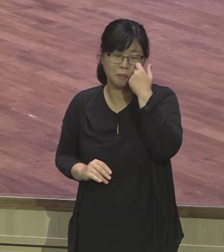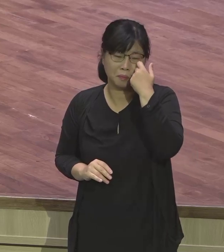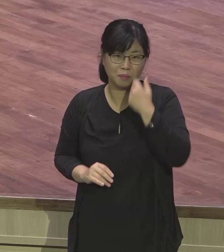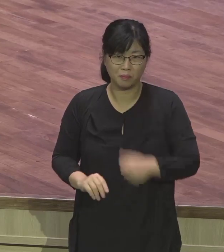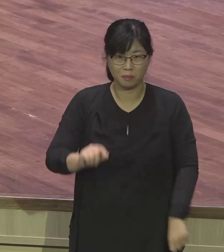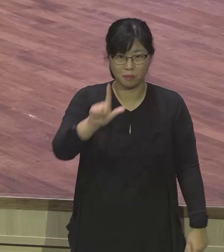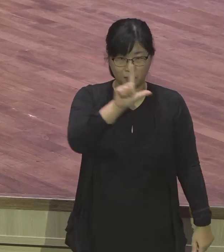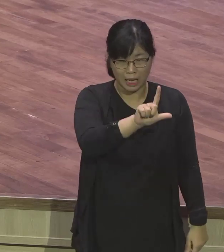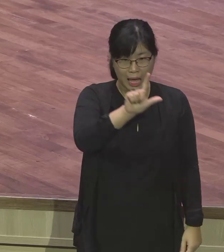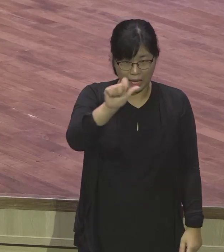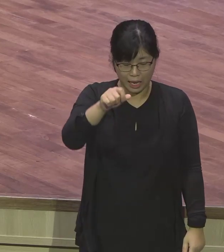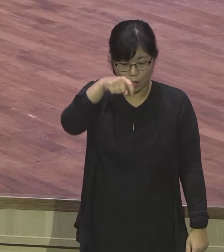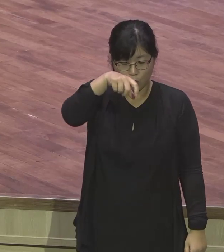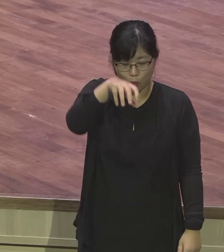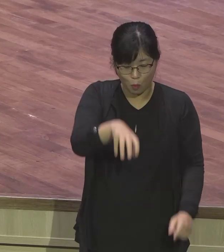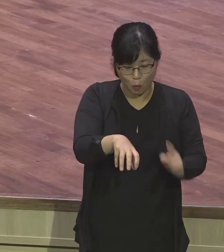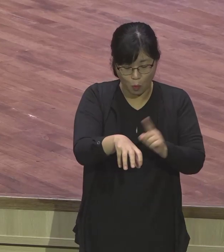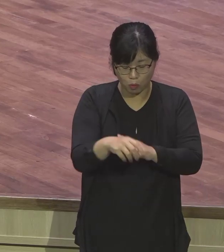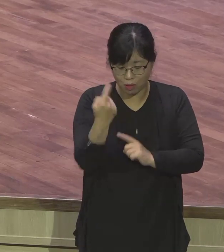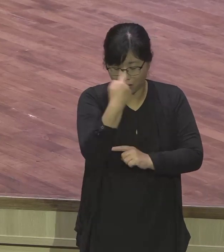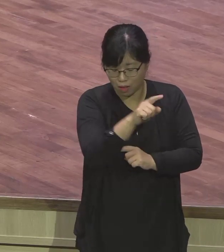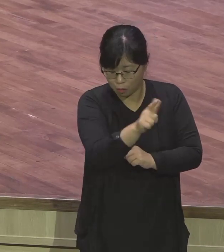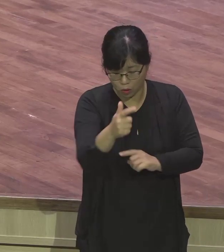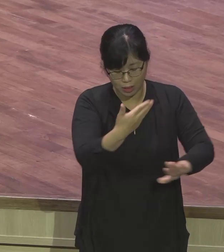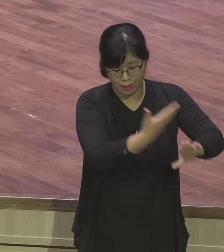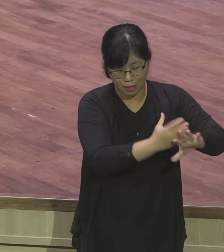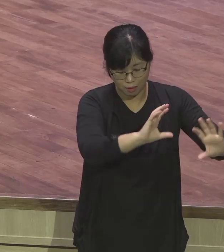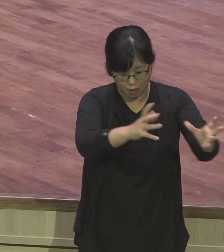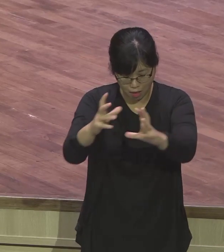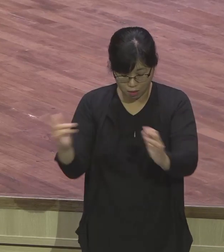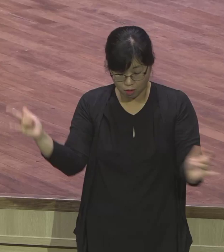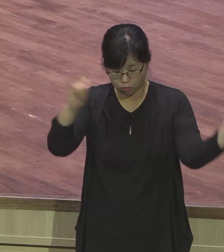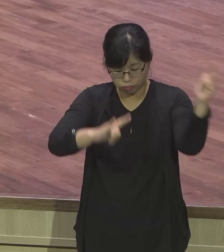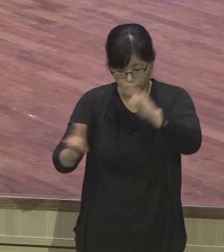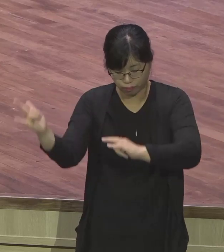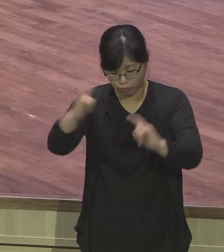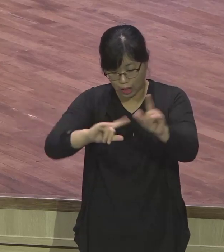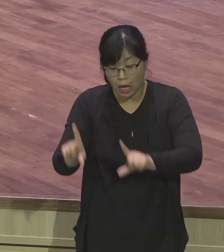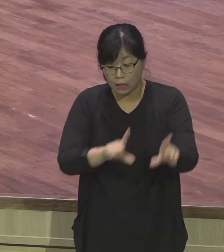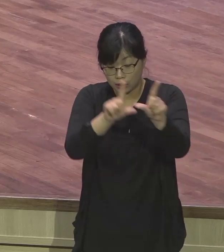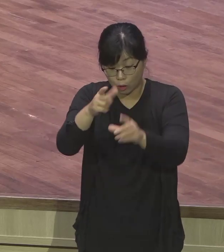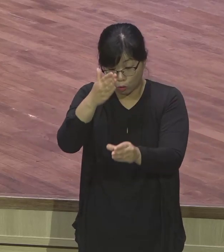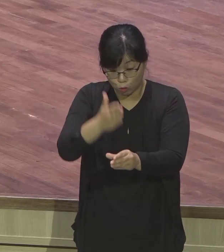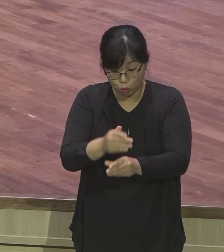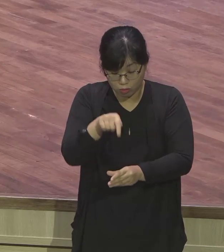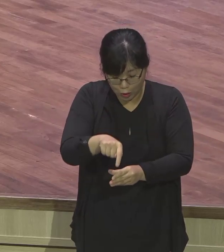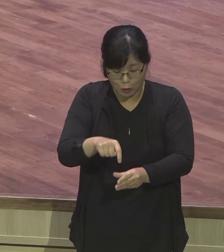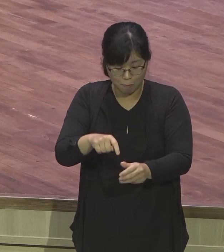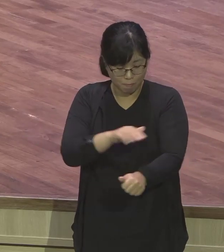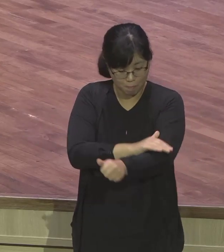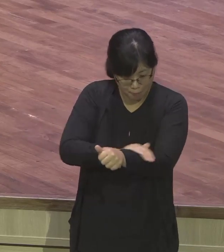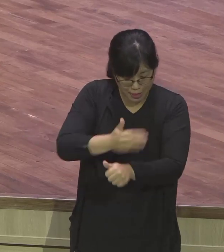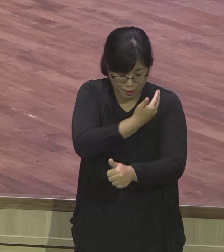그래야 살리지 않느냐. 이미 다 와 있는 건데, 다 와 있어요. 훈련시켜서 보내면 되니까, 그런 전략들을, 우리